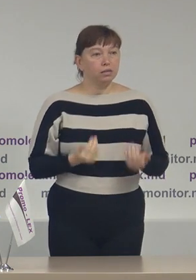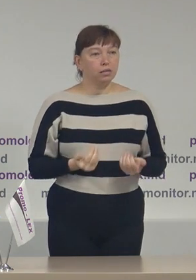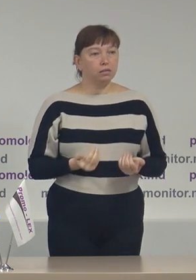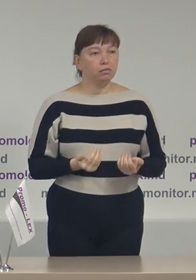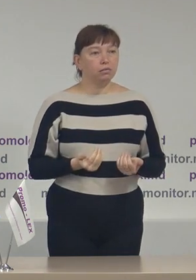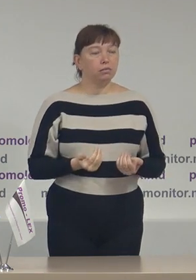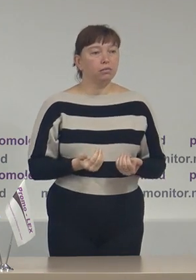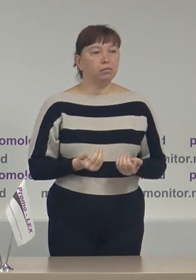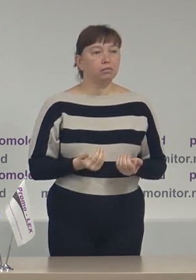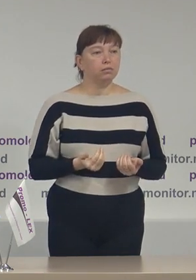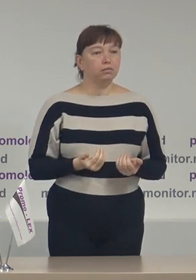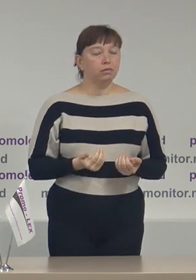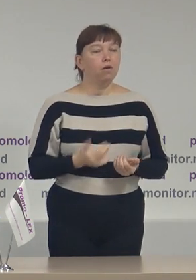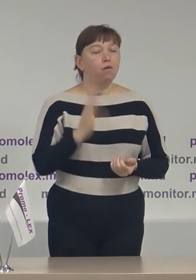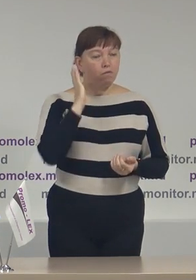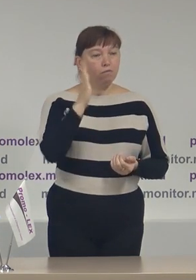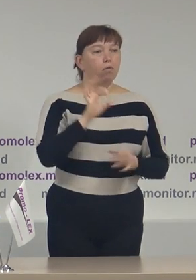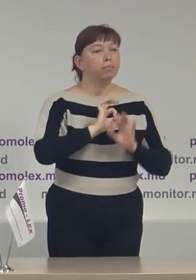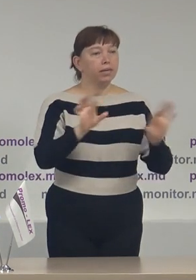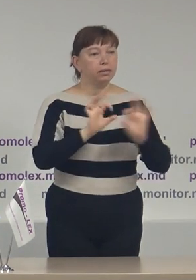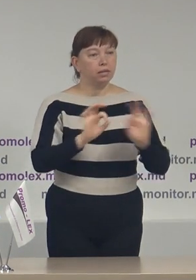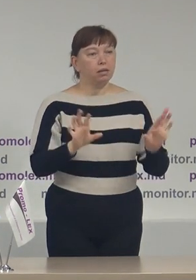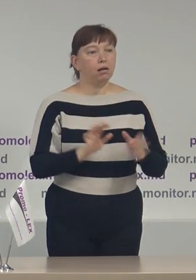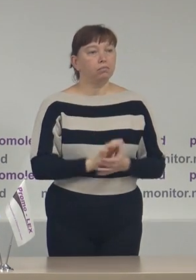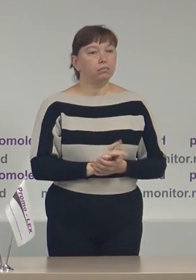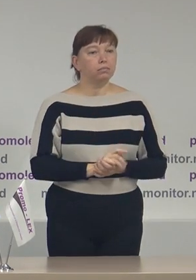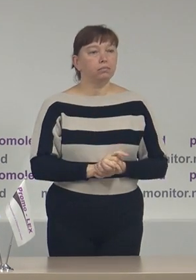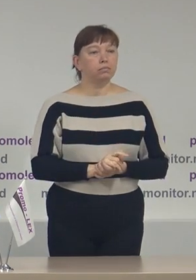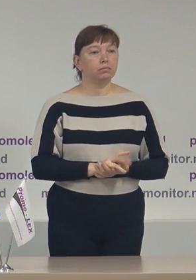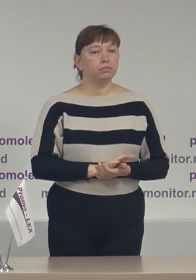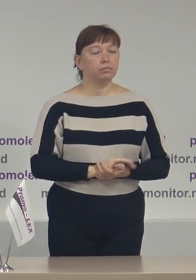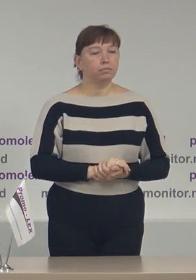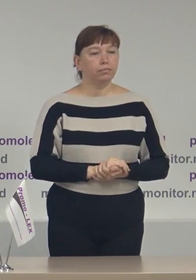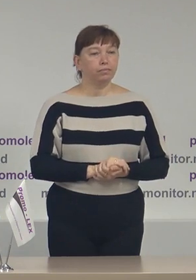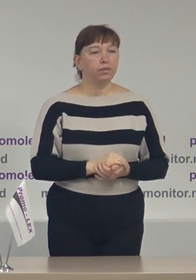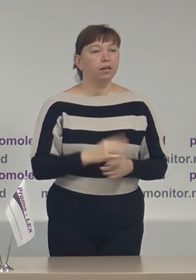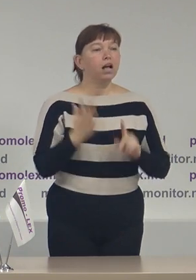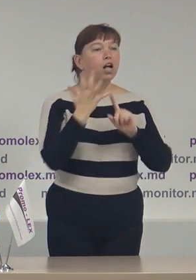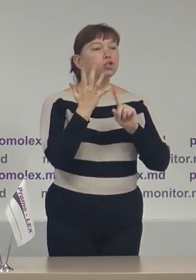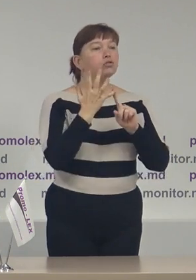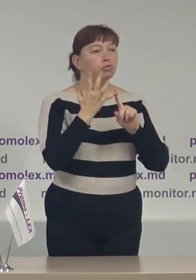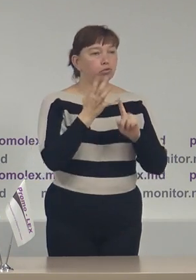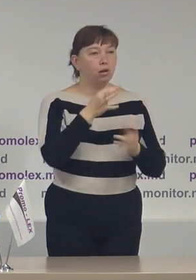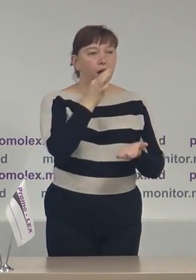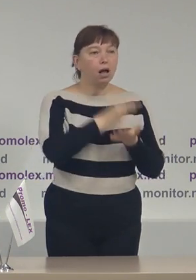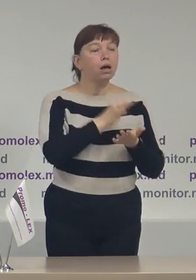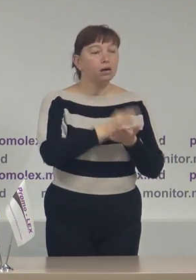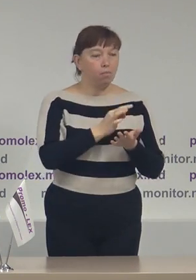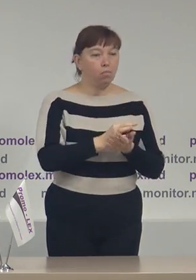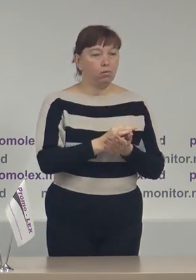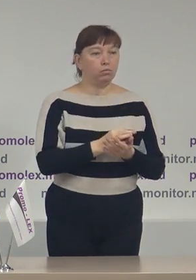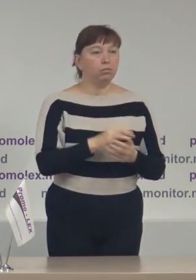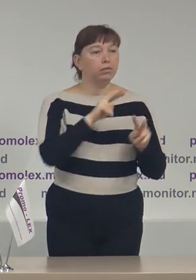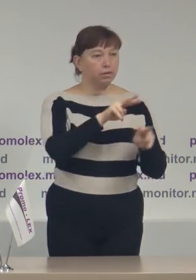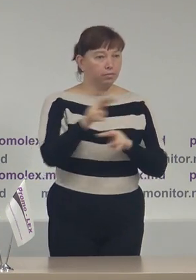Astăzi vom prezenta cel de-al cincilea raport intermediar,